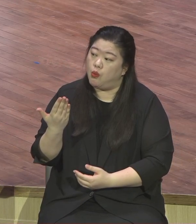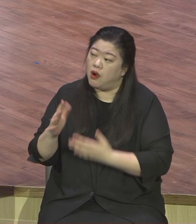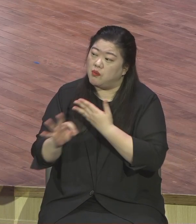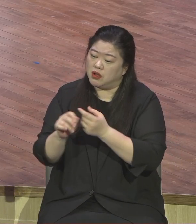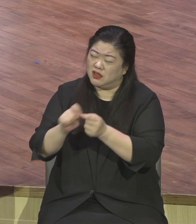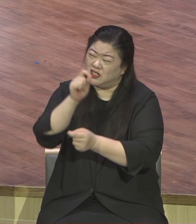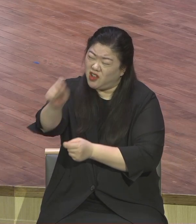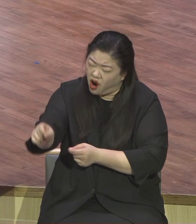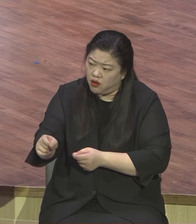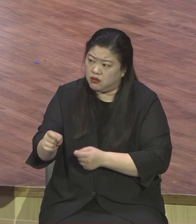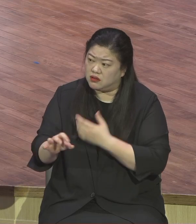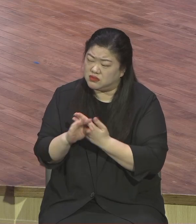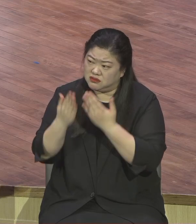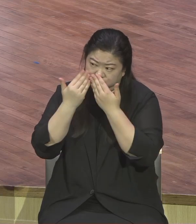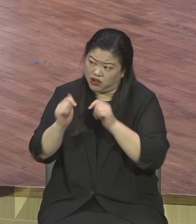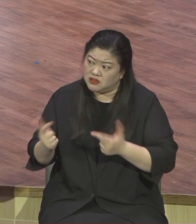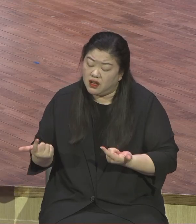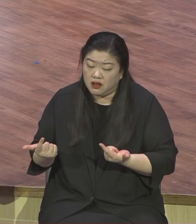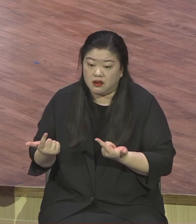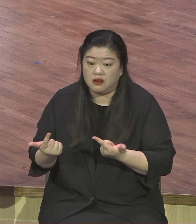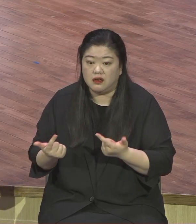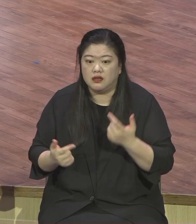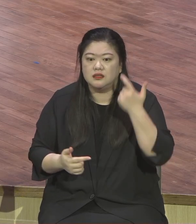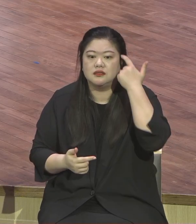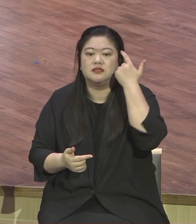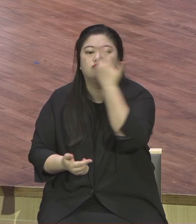지루하겠습니까 안 죽는다 안 그러니까